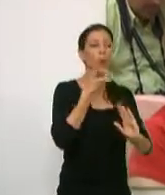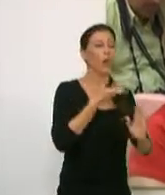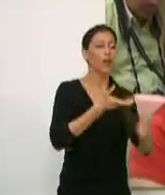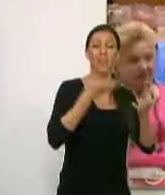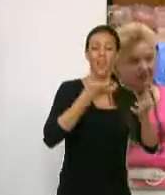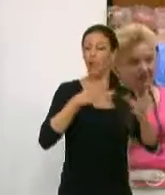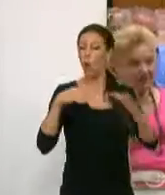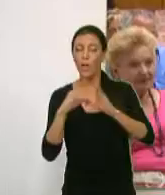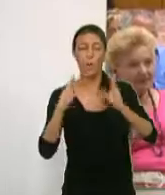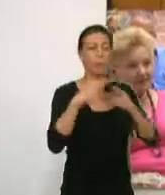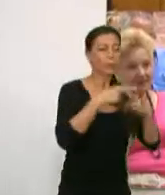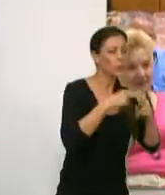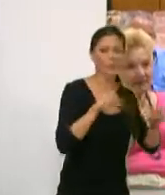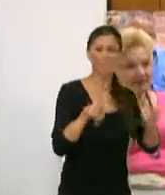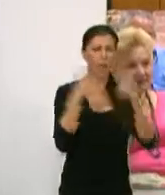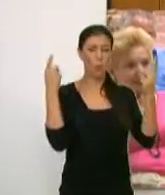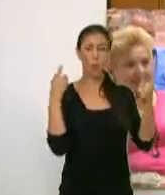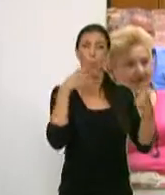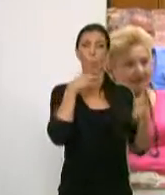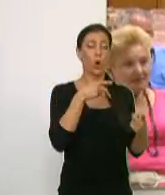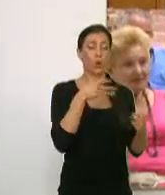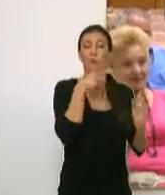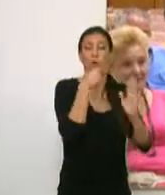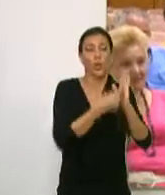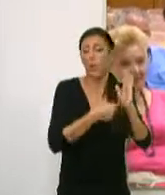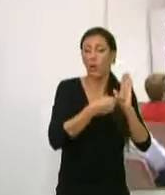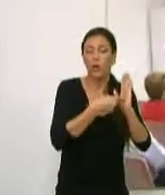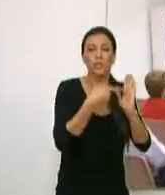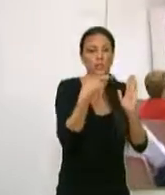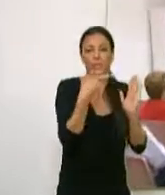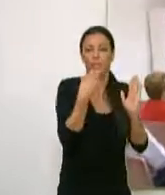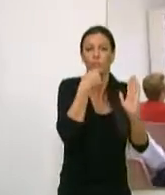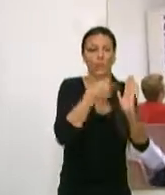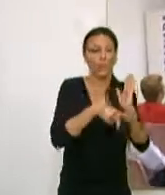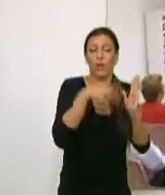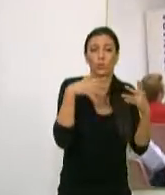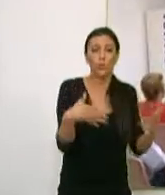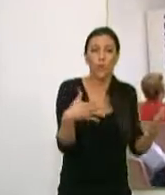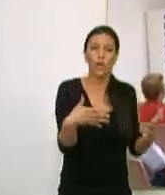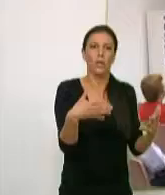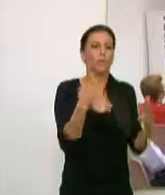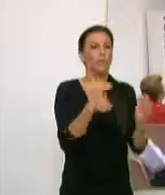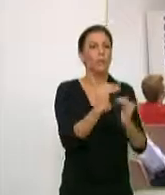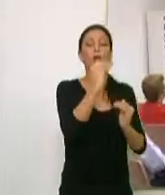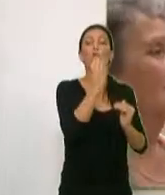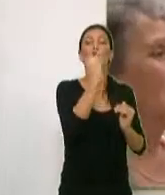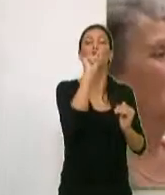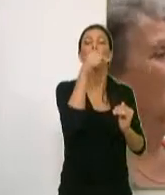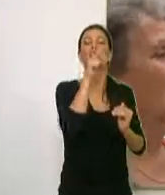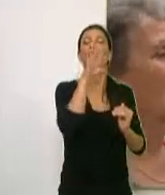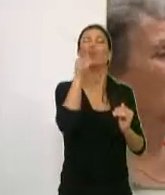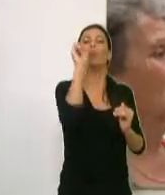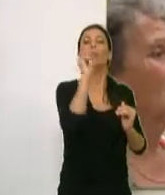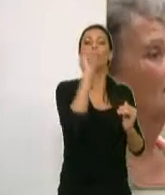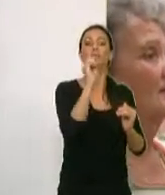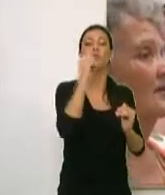gane quien gane y gobierne quien gobierne ya que con condiciones duras como la actual subirá un 0